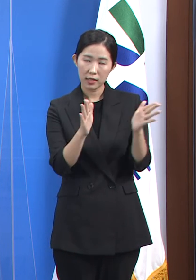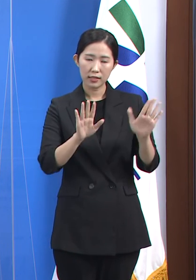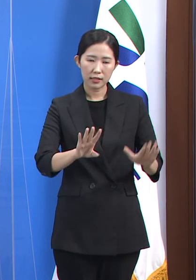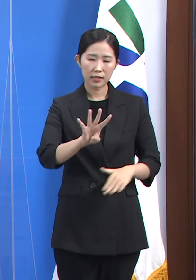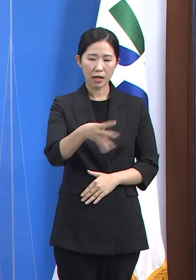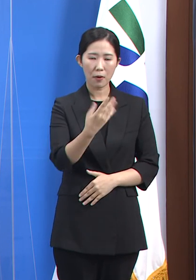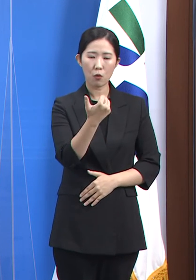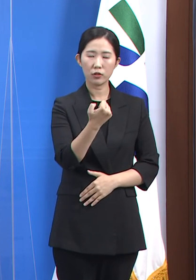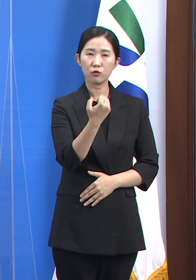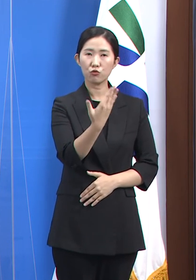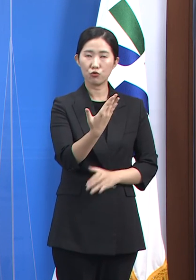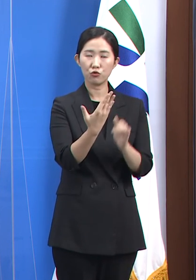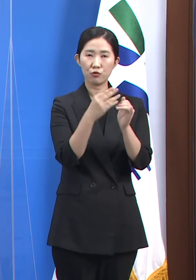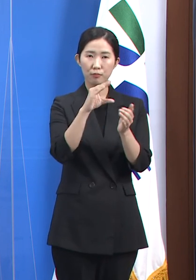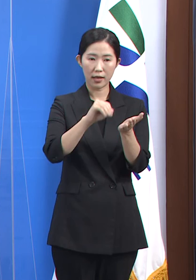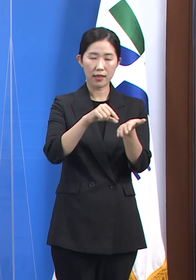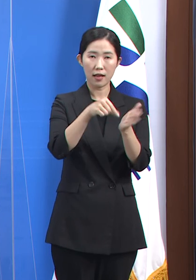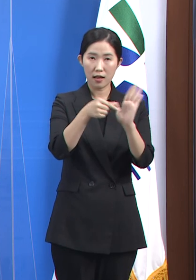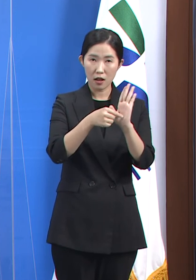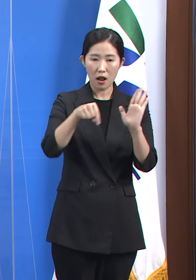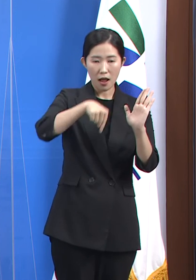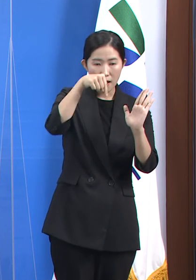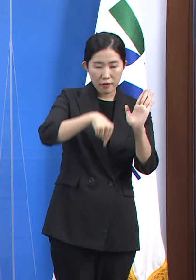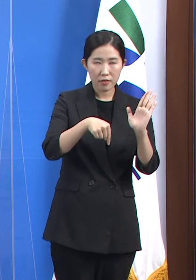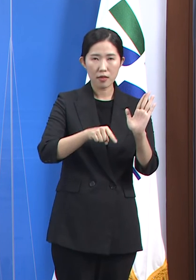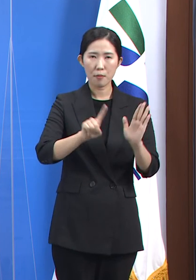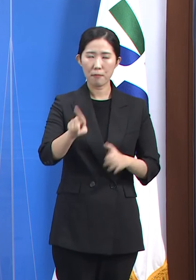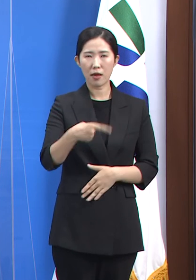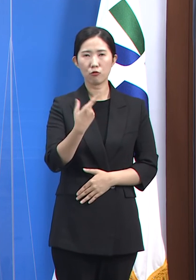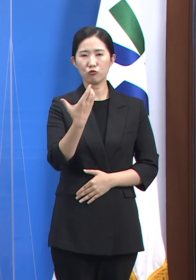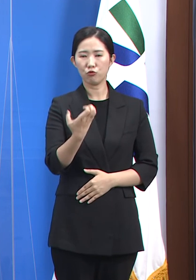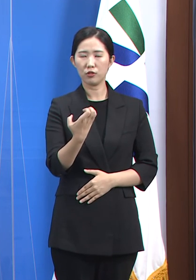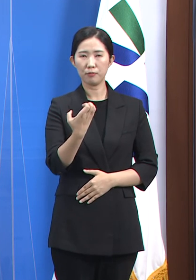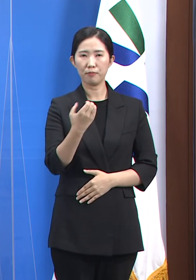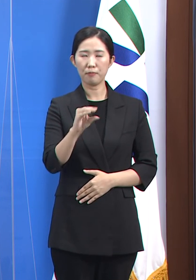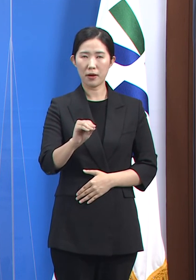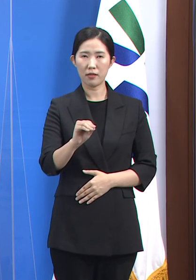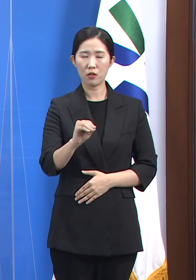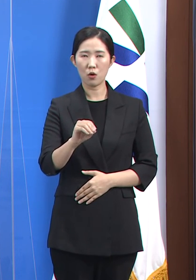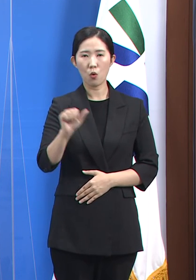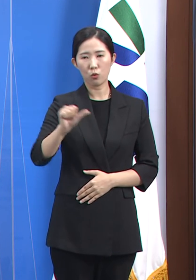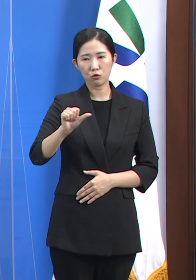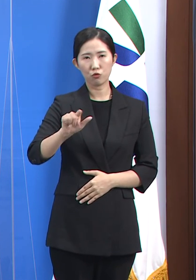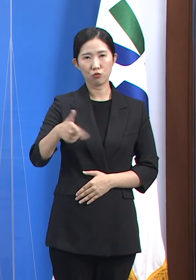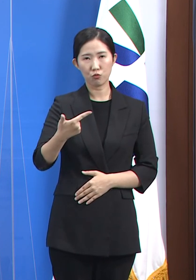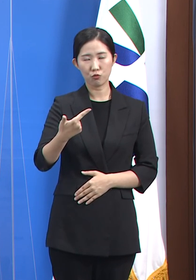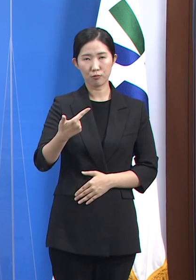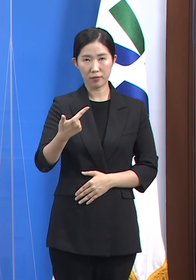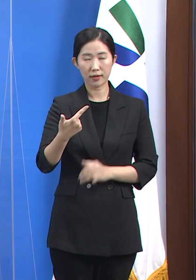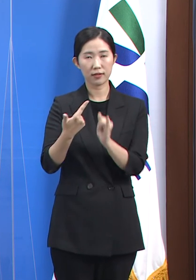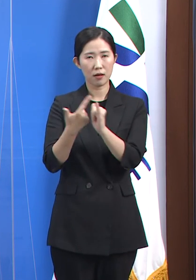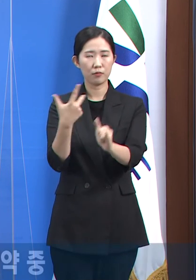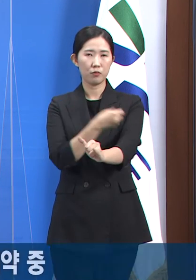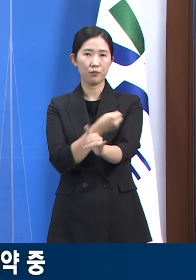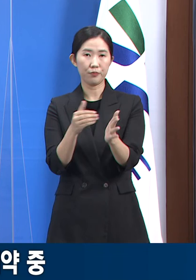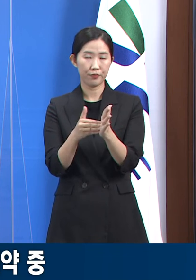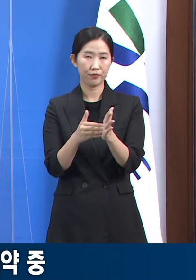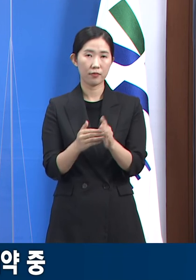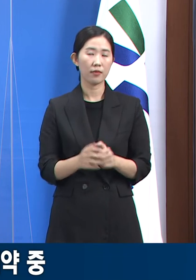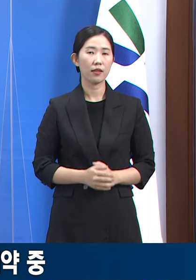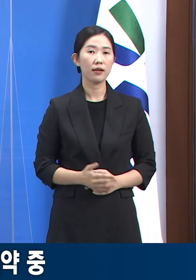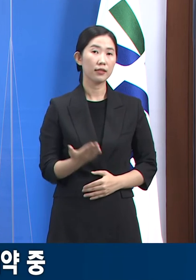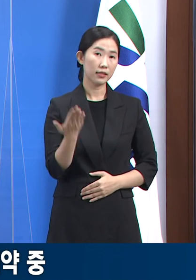41.9%에 해당하는 190만 6,580명이 접종하였습니다. 한편 지난